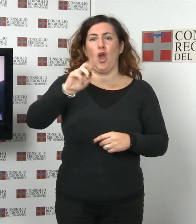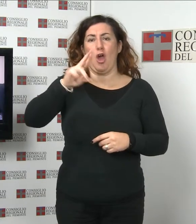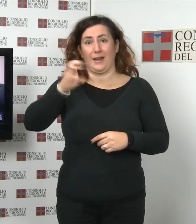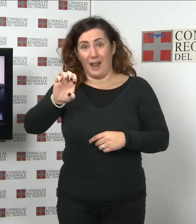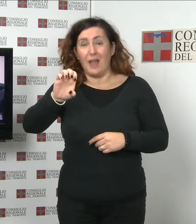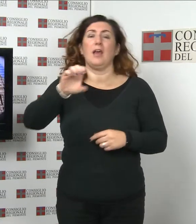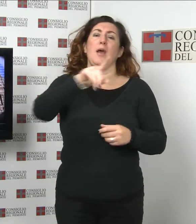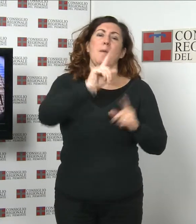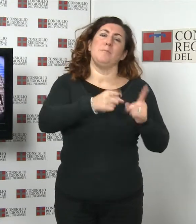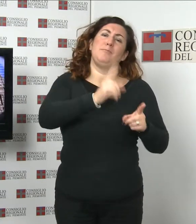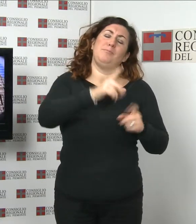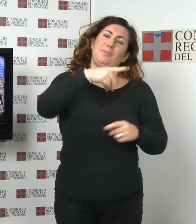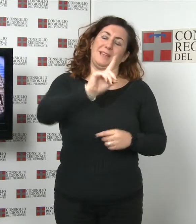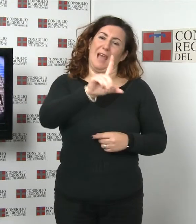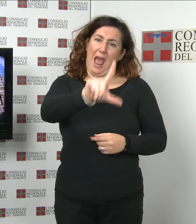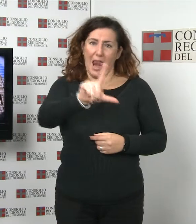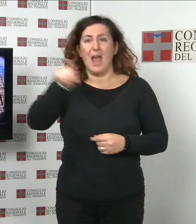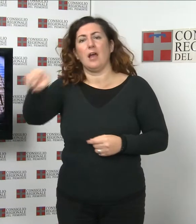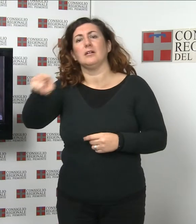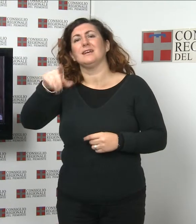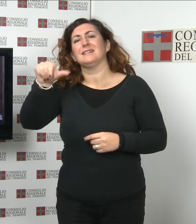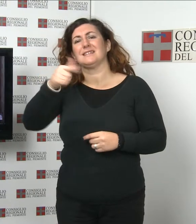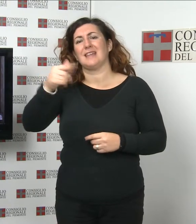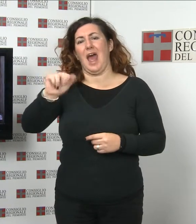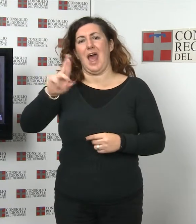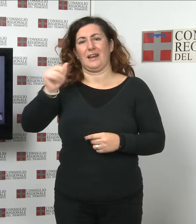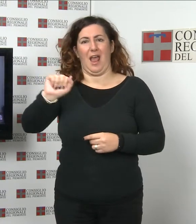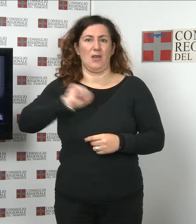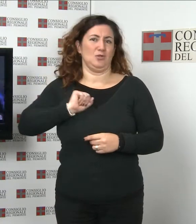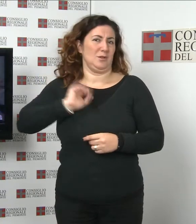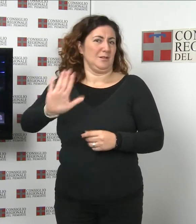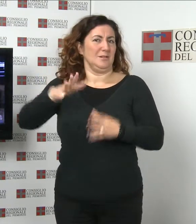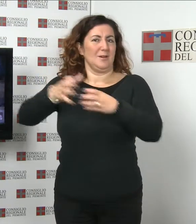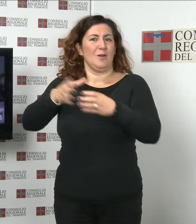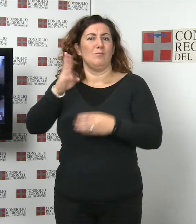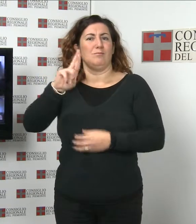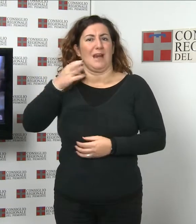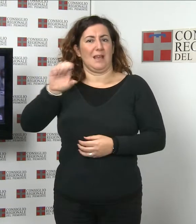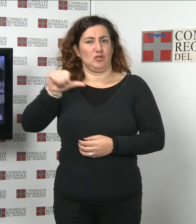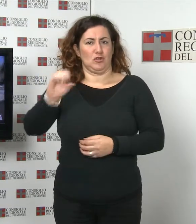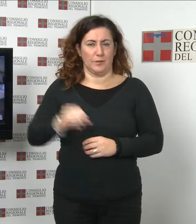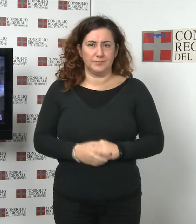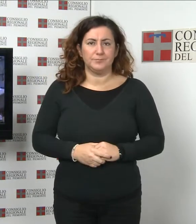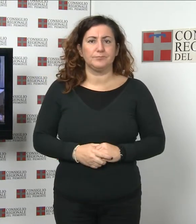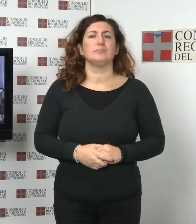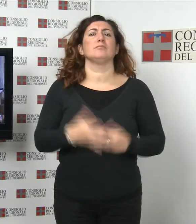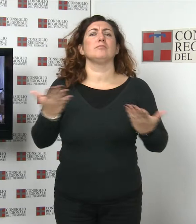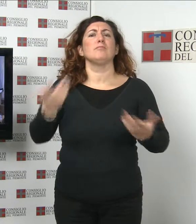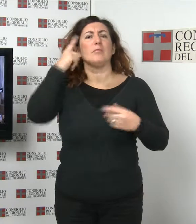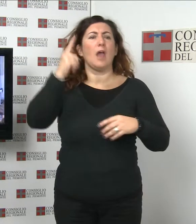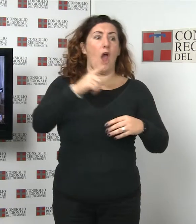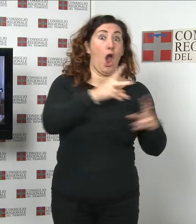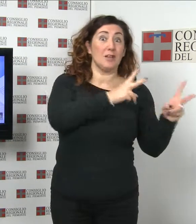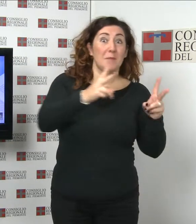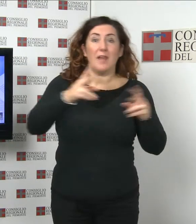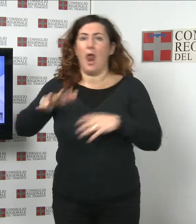insieme per Bresso. Fare rete contro il dolore In Piemonte l'attenzione alla terapia del dolore e la capacità di fare rete tra ospedale e